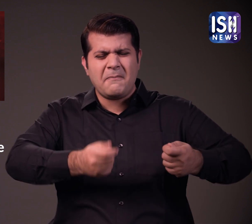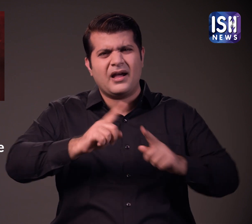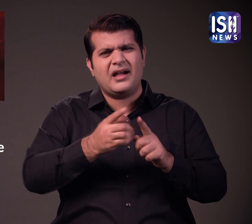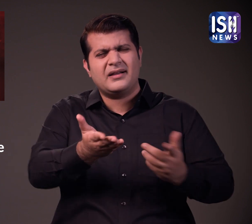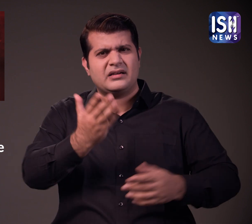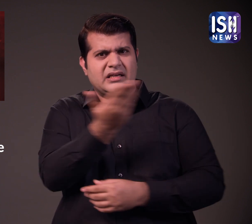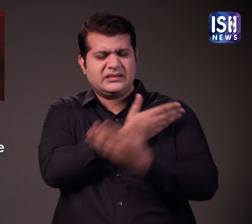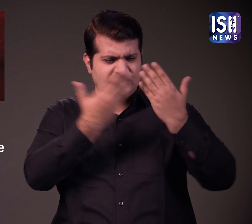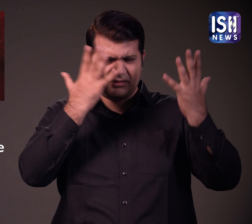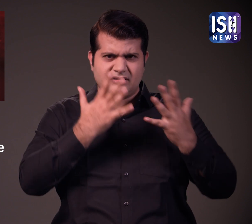निशान भी थे